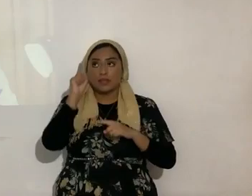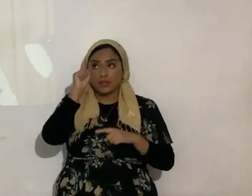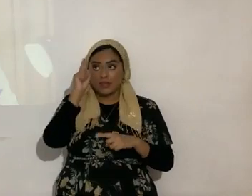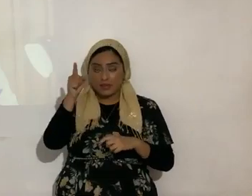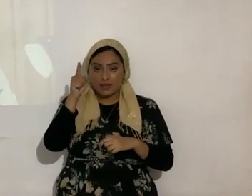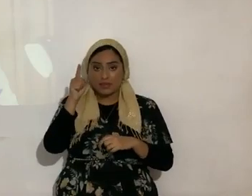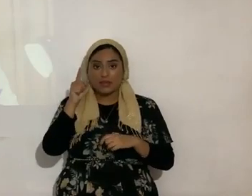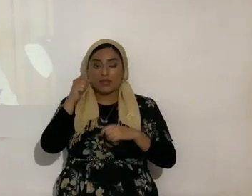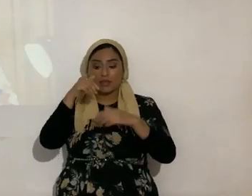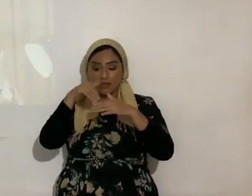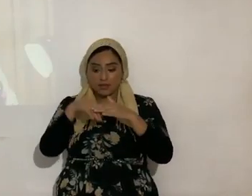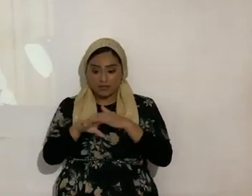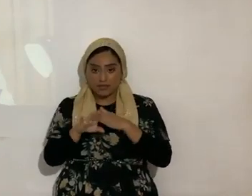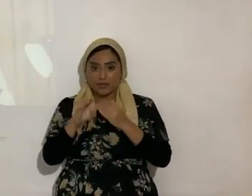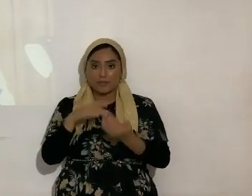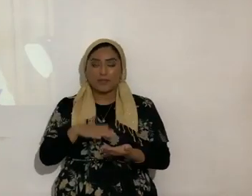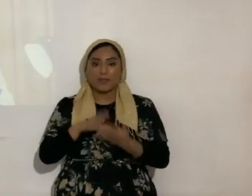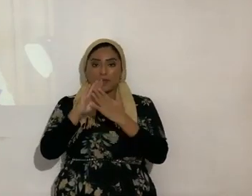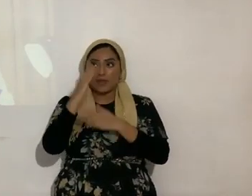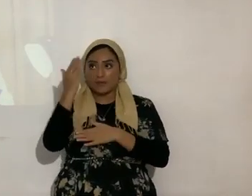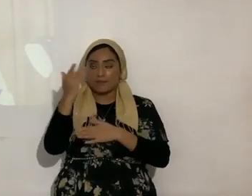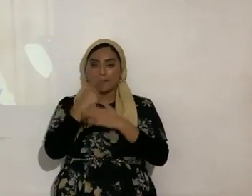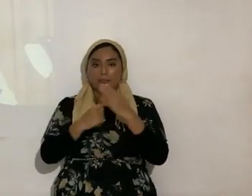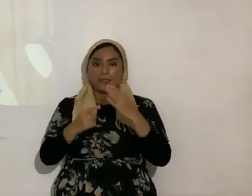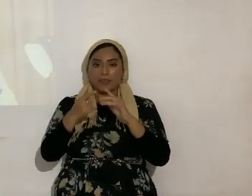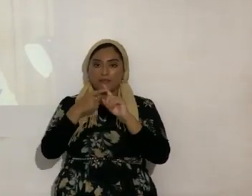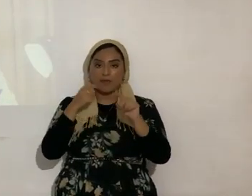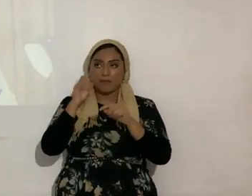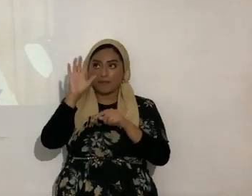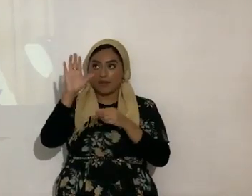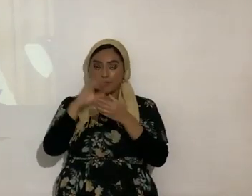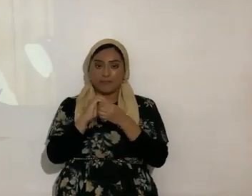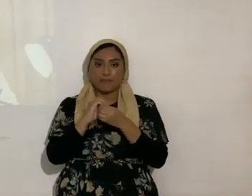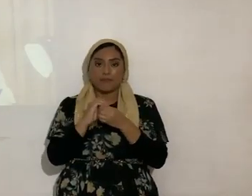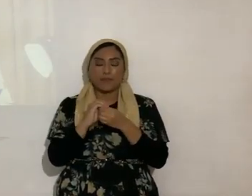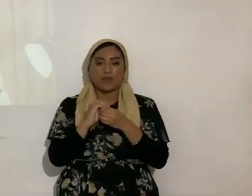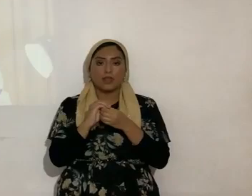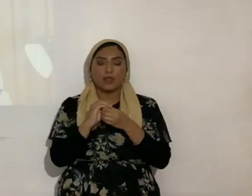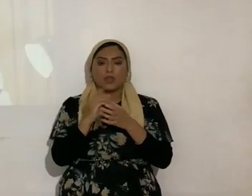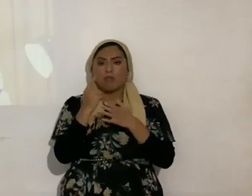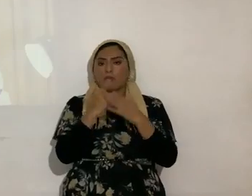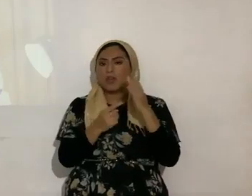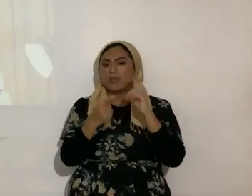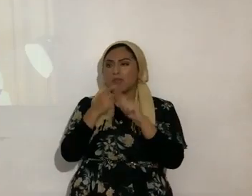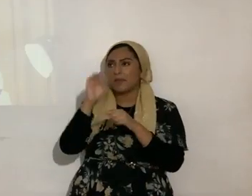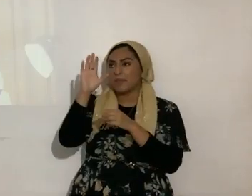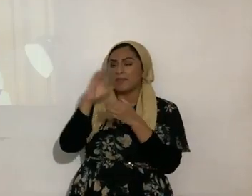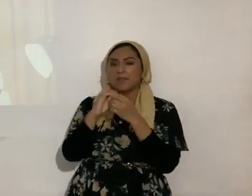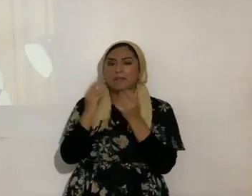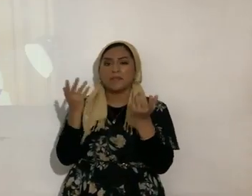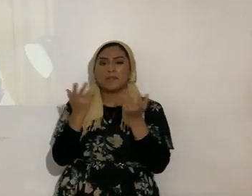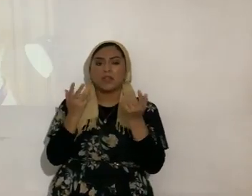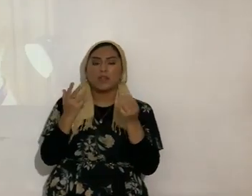introduce a su presencia lo que es de él entonces ¿qué es de él? para empezar su palabra